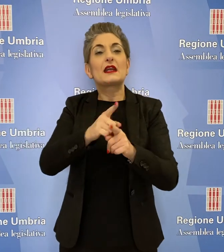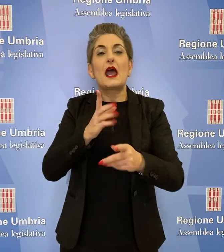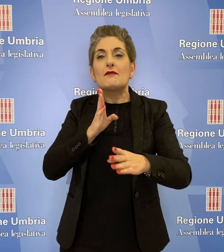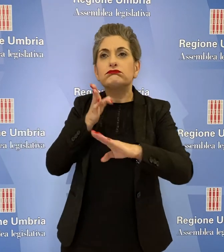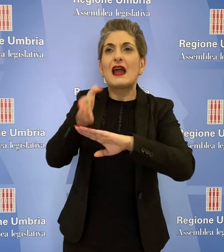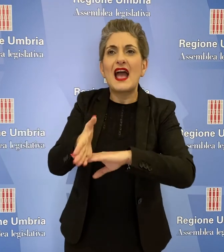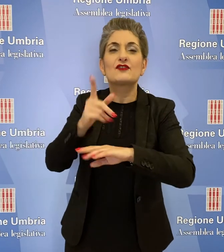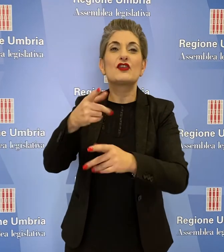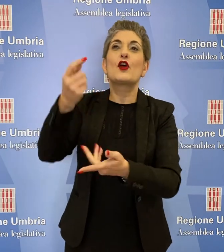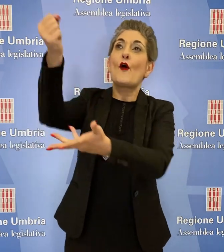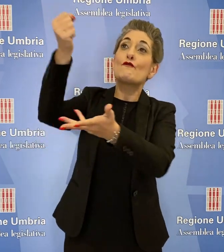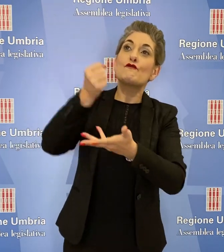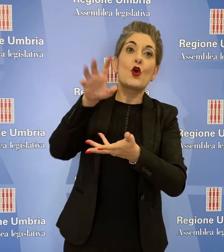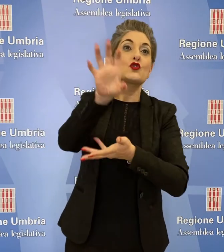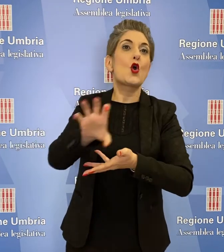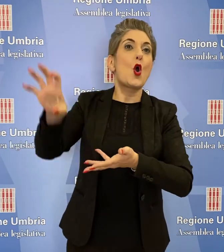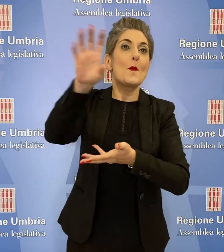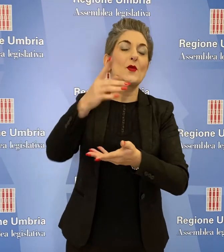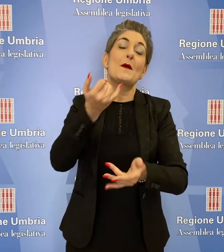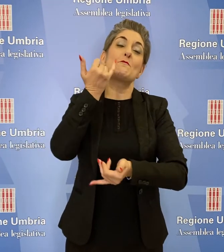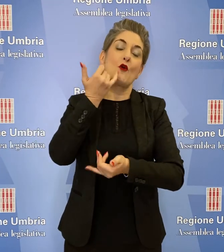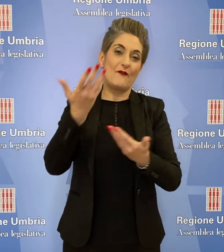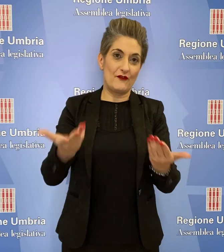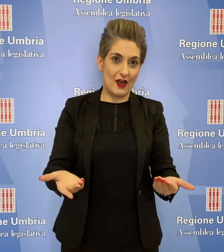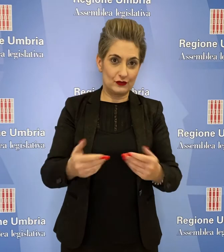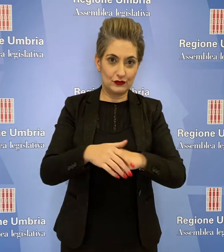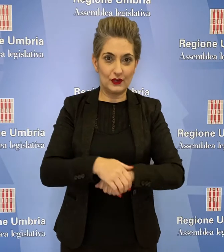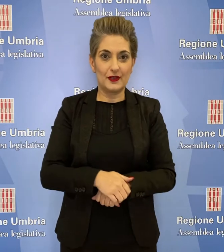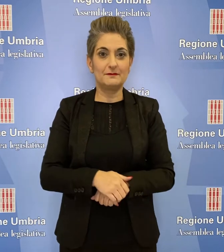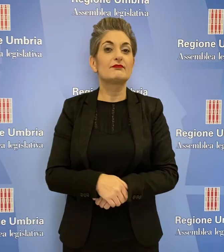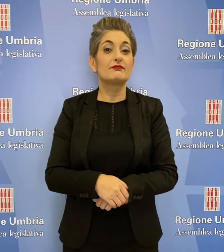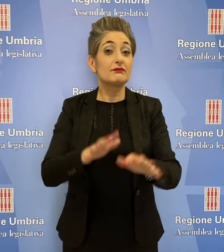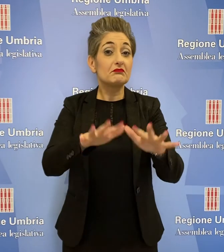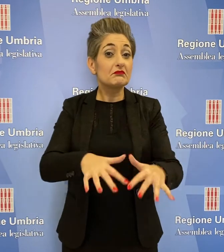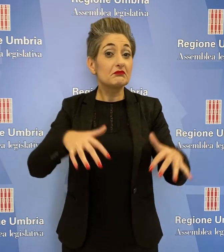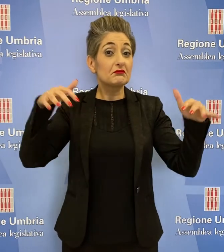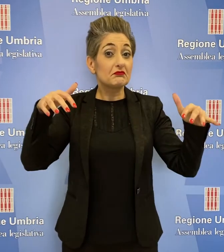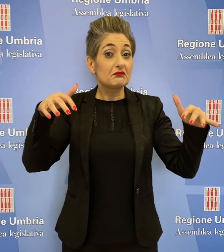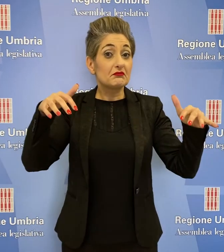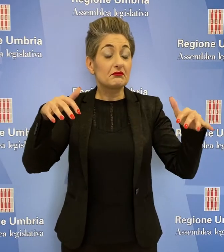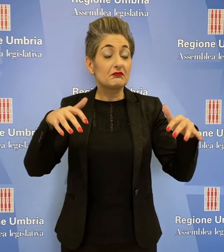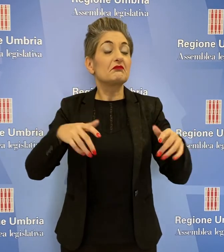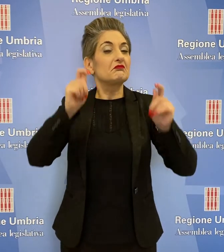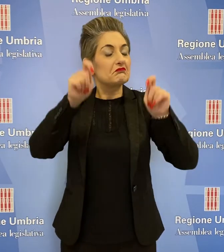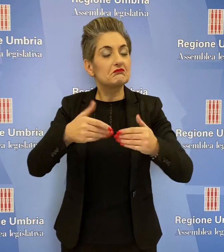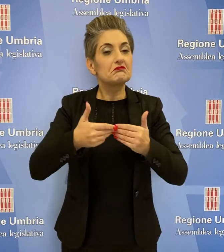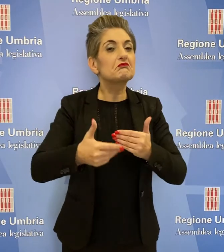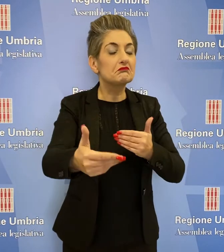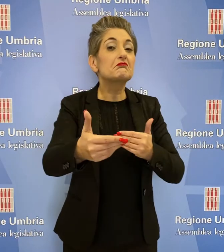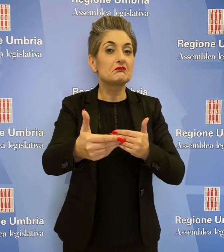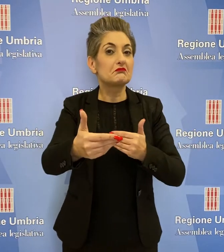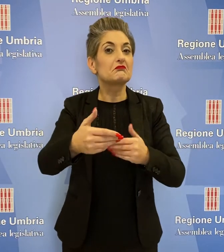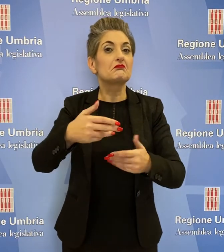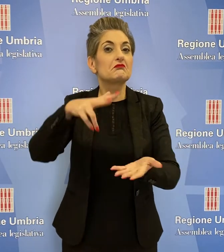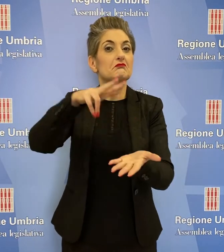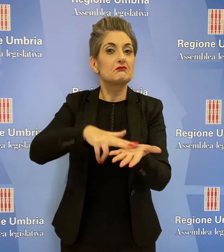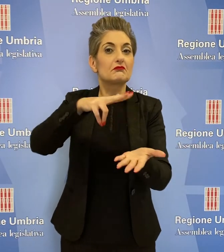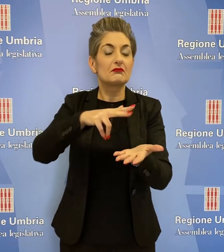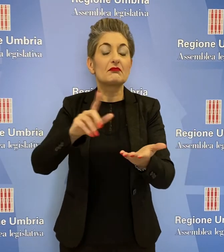'accesso ai fondi comunitari. Via Libera dall'Aula, anche alla proposta di